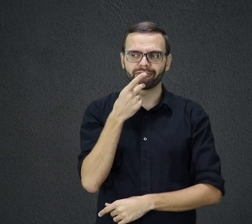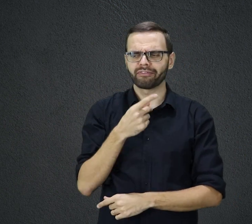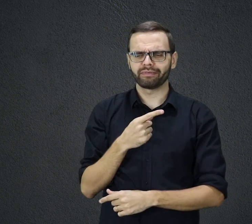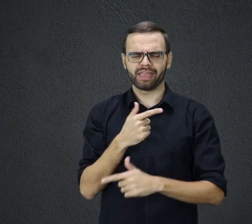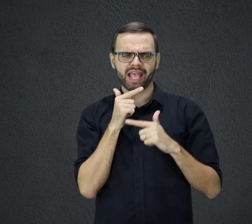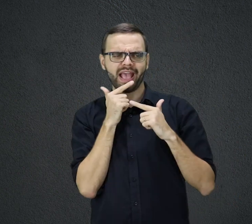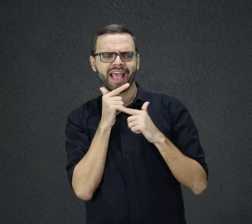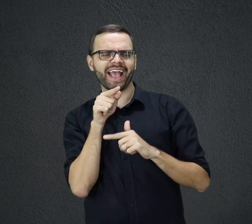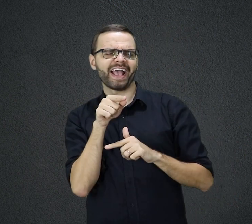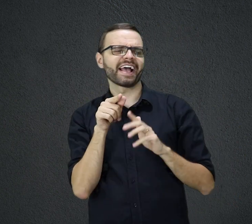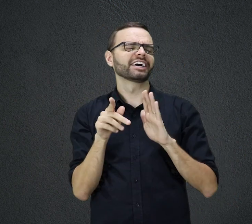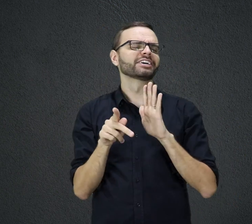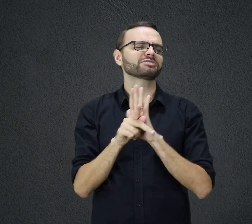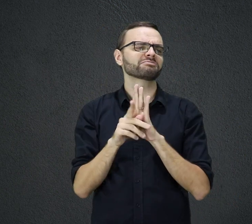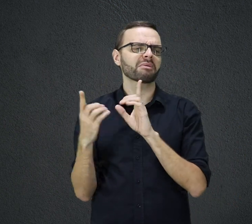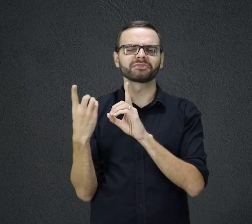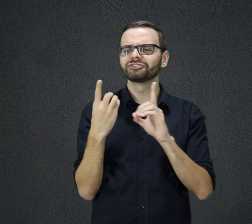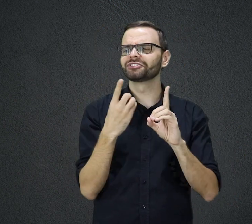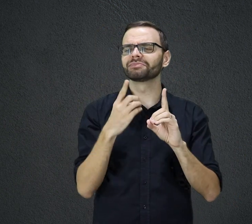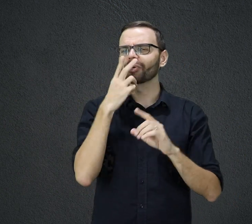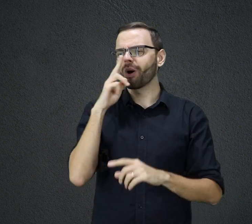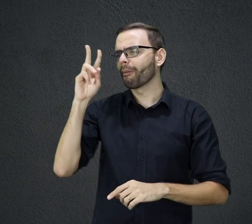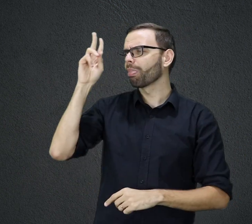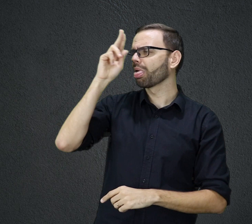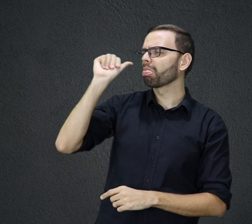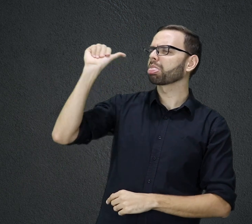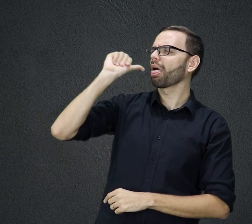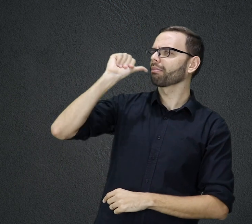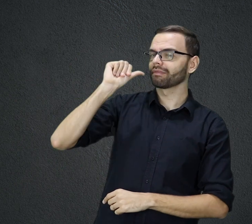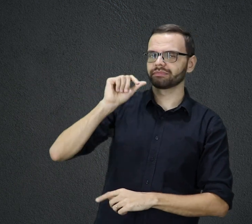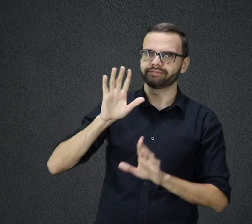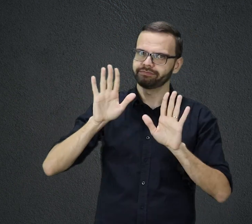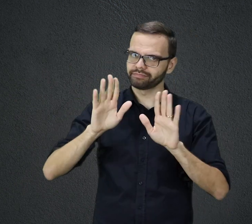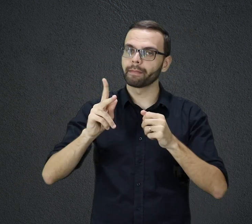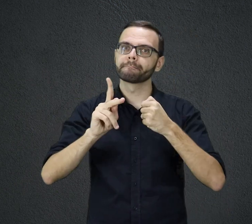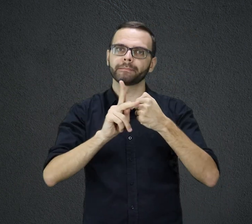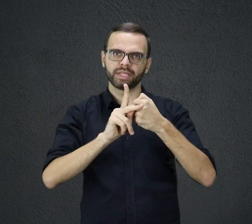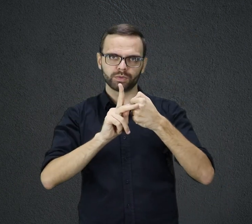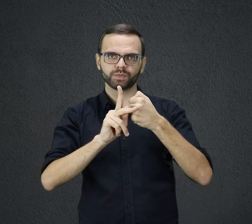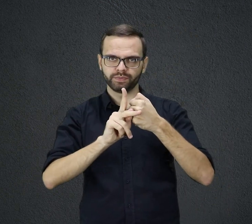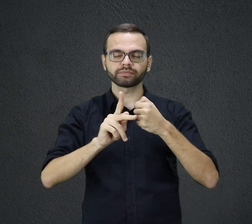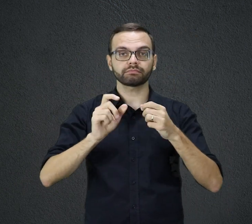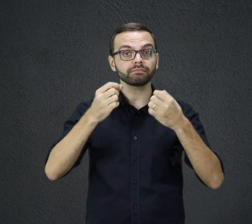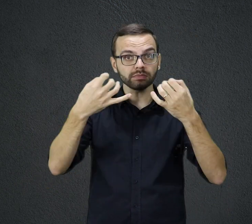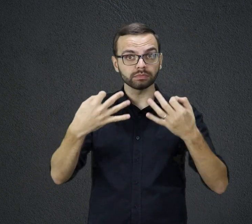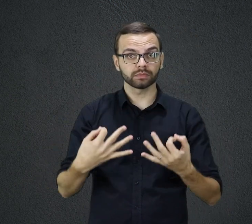estariam embriagados. Até que o apóstolo Pedro explicou que estavam presenciando o